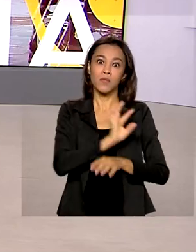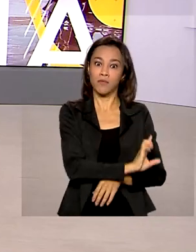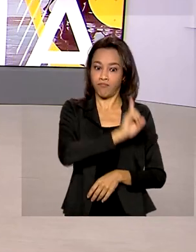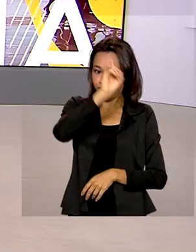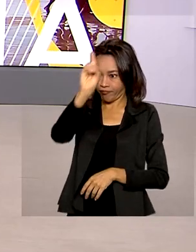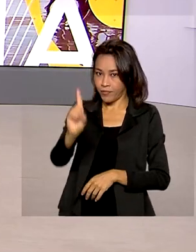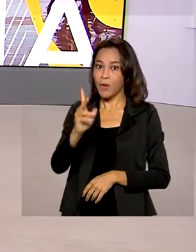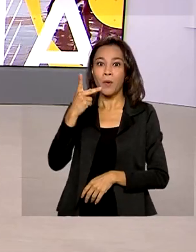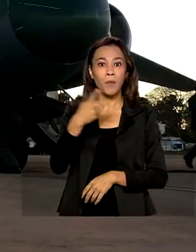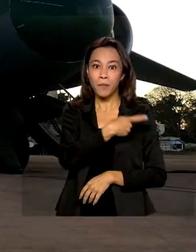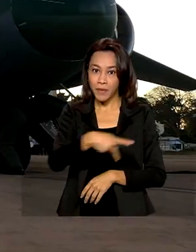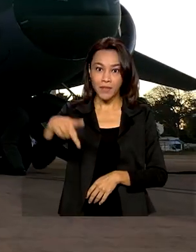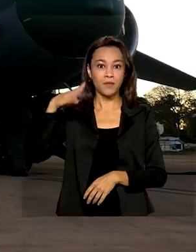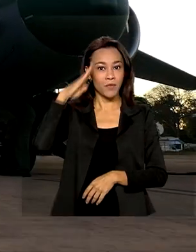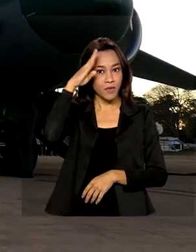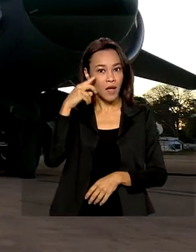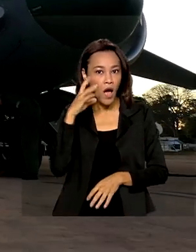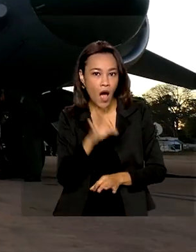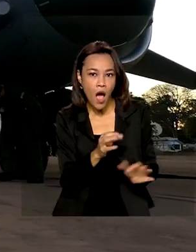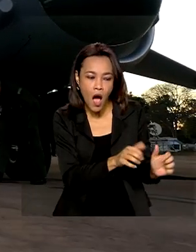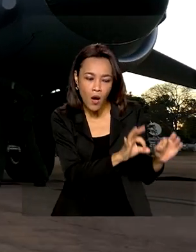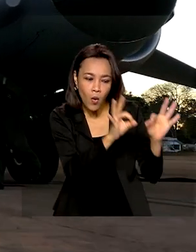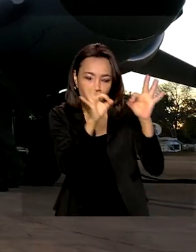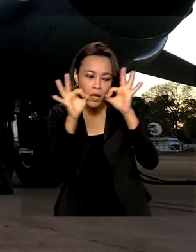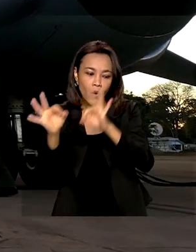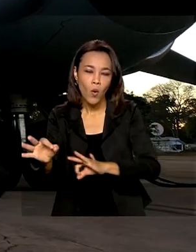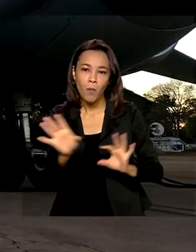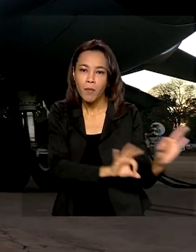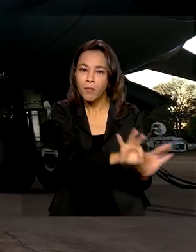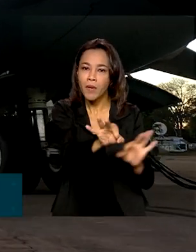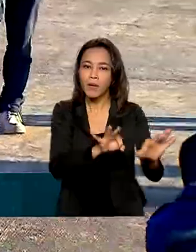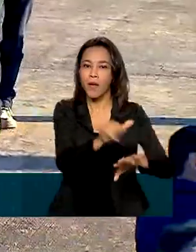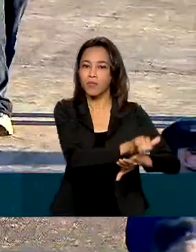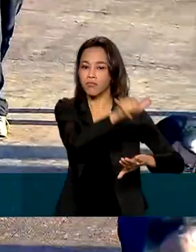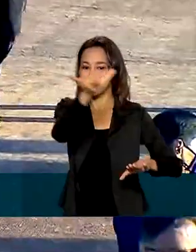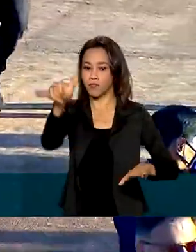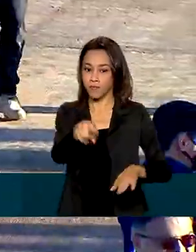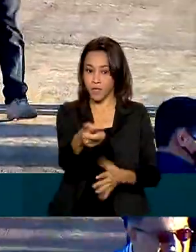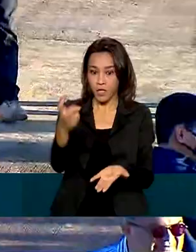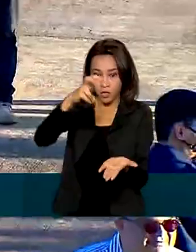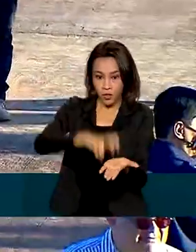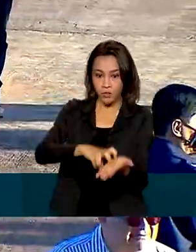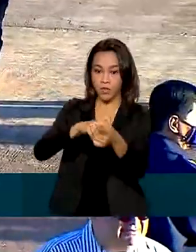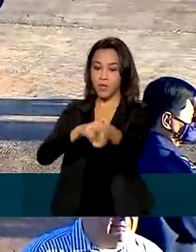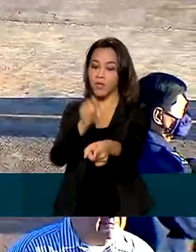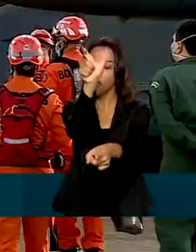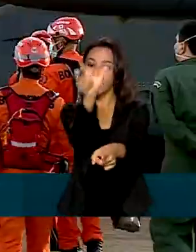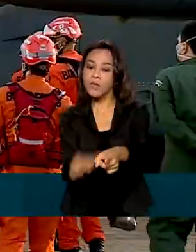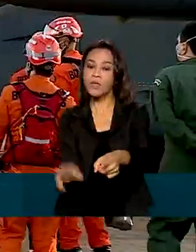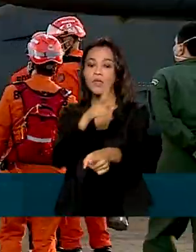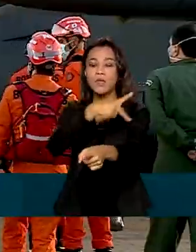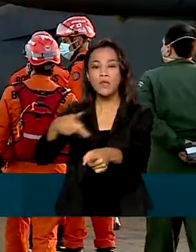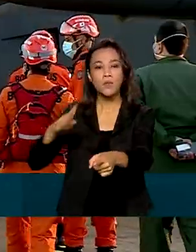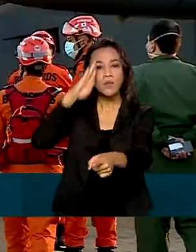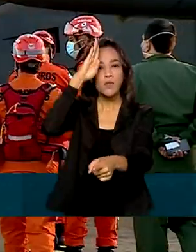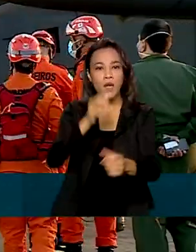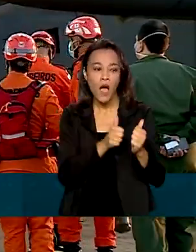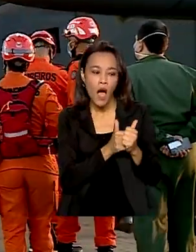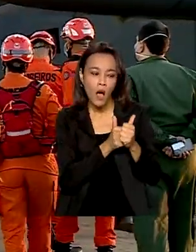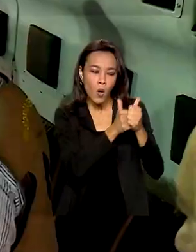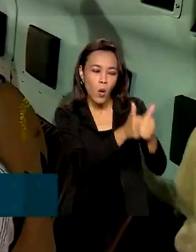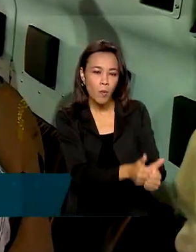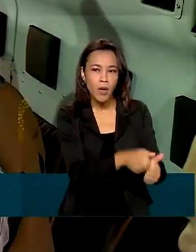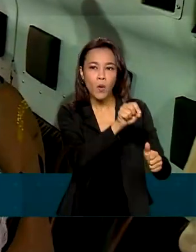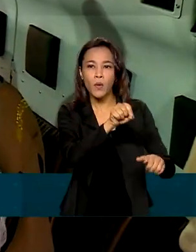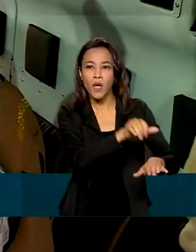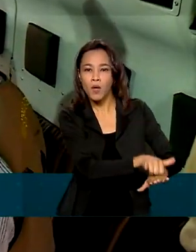embarque da missão. Ainda bem cedo, na base aérea de Brasília, o presidente Jair Bolsonaro acompanhou o embarque da missão